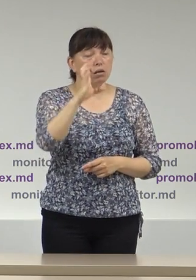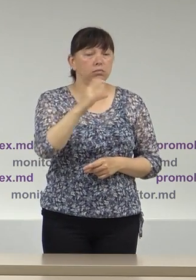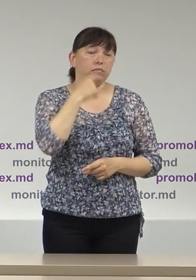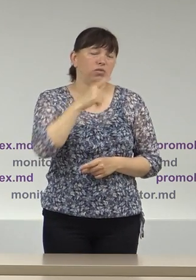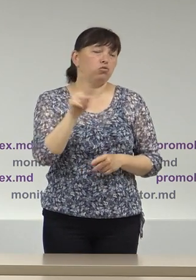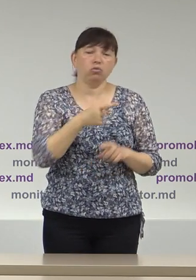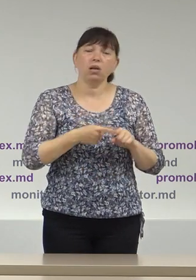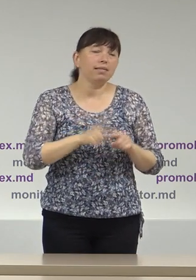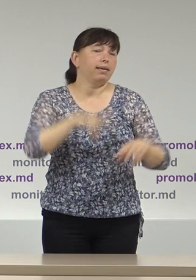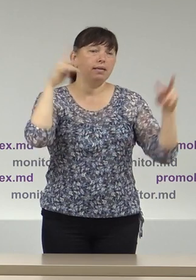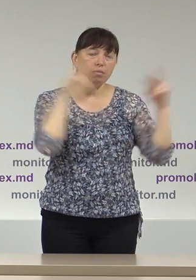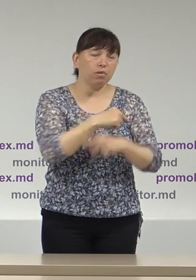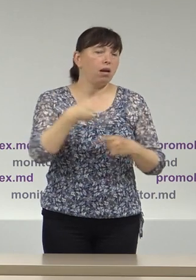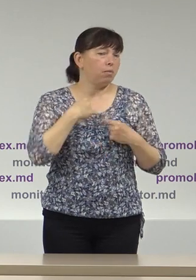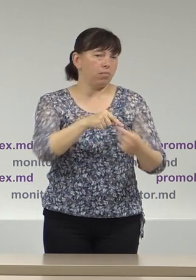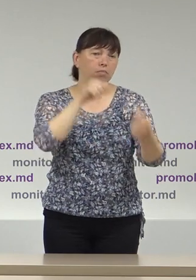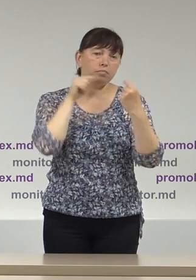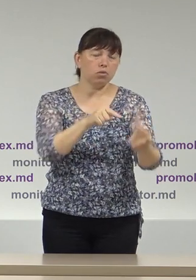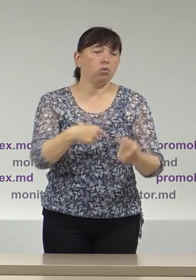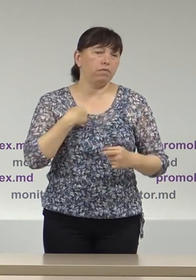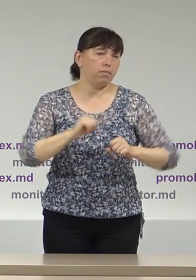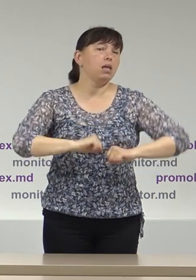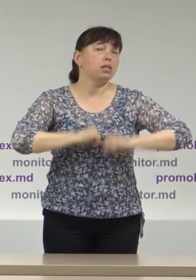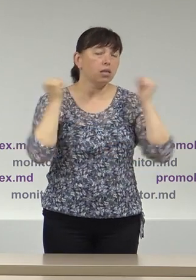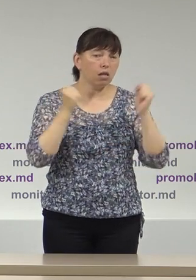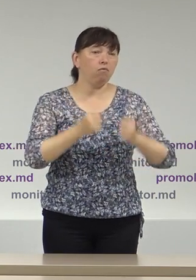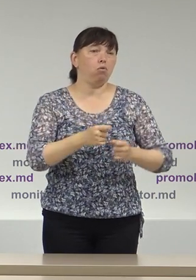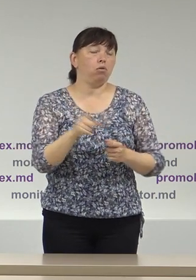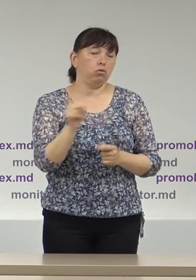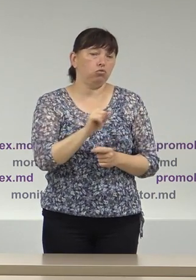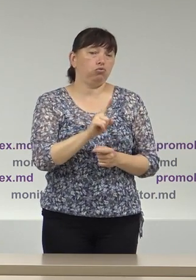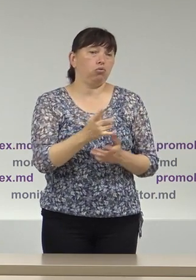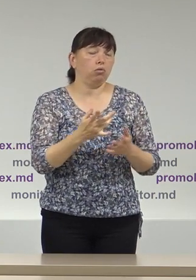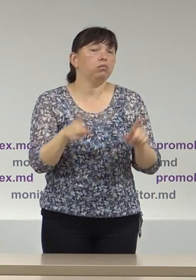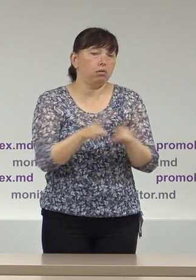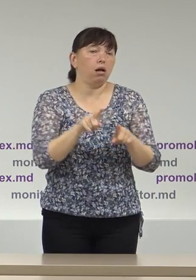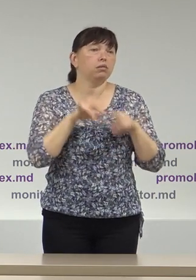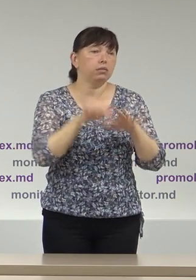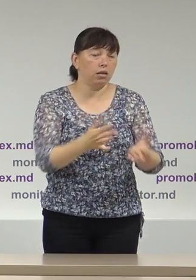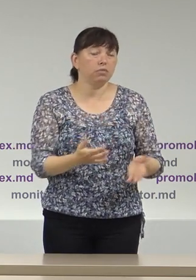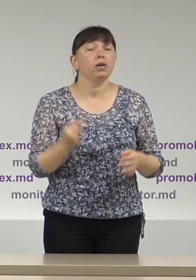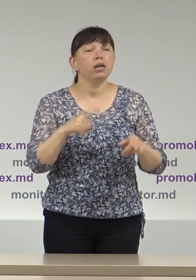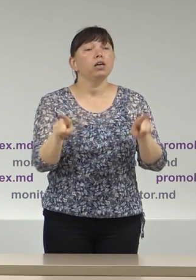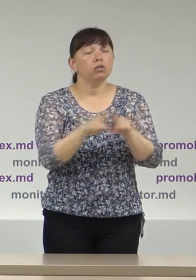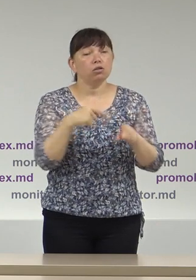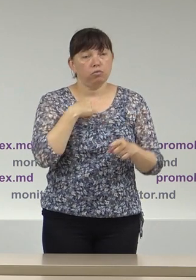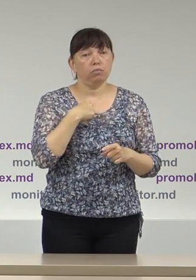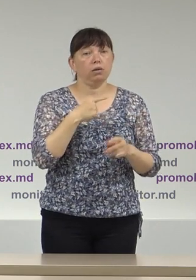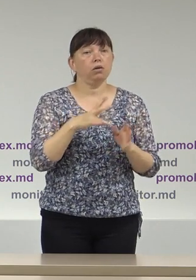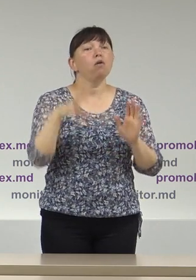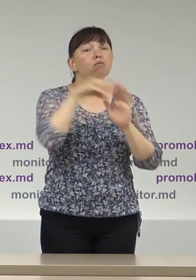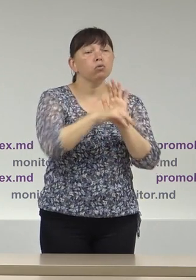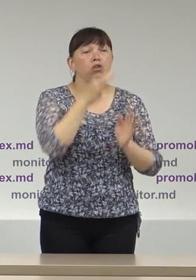de astfel de măsuri de obstrucționare a accesului observatorilor de asemenea atragem atenția în raport